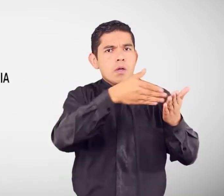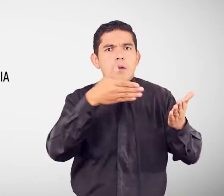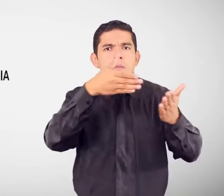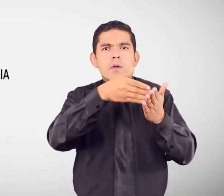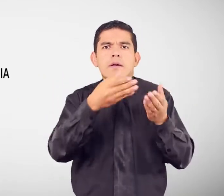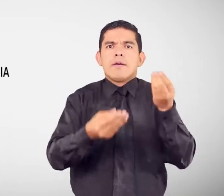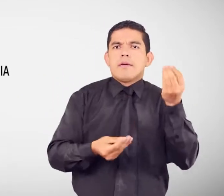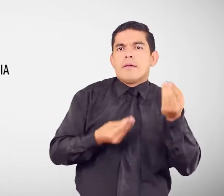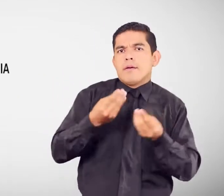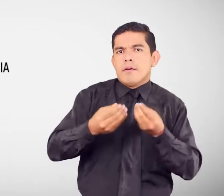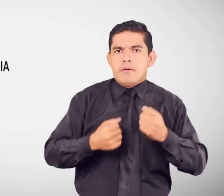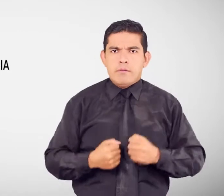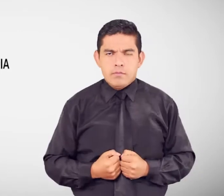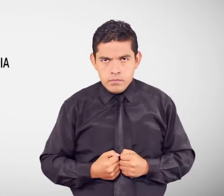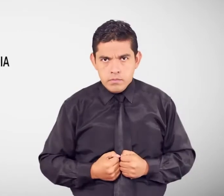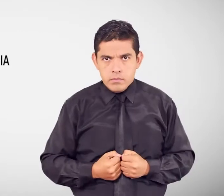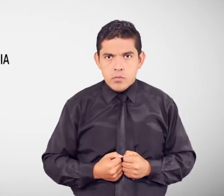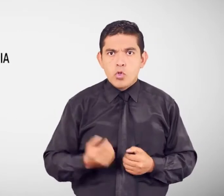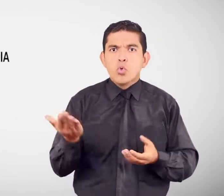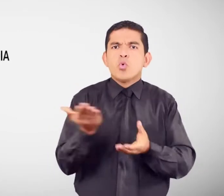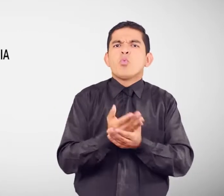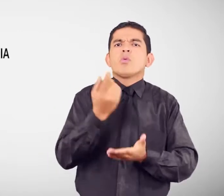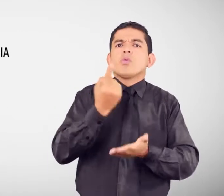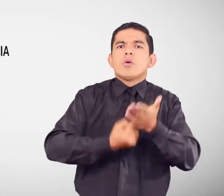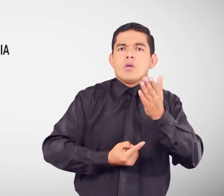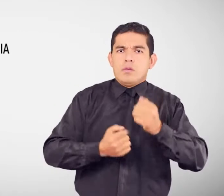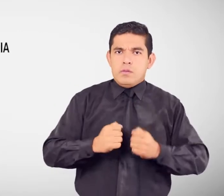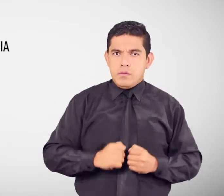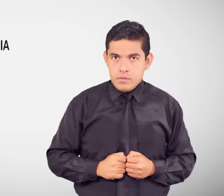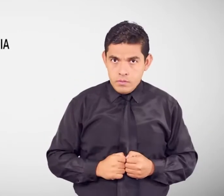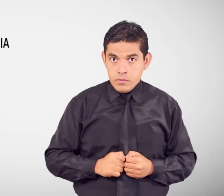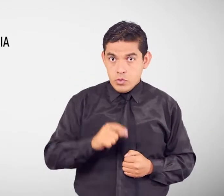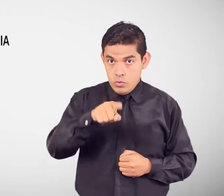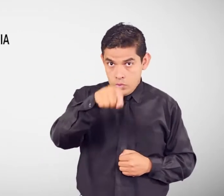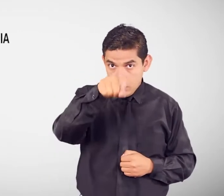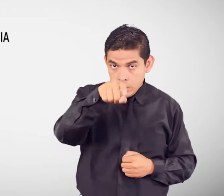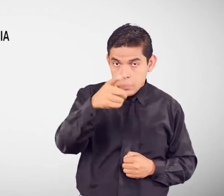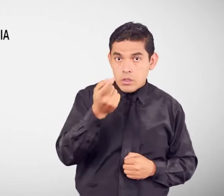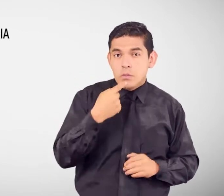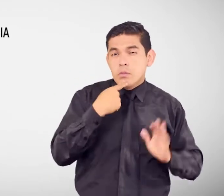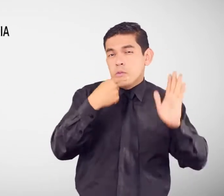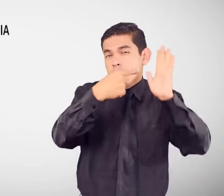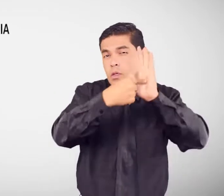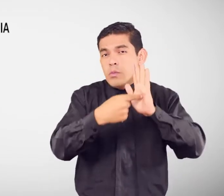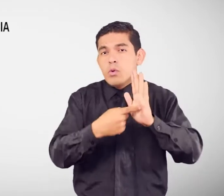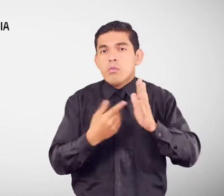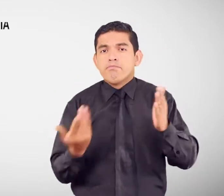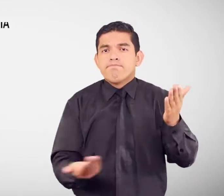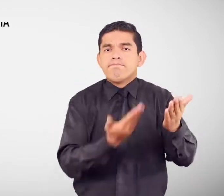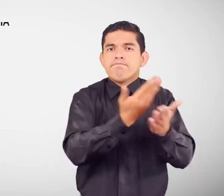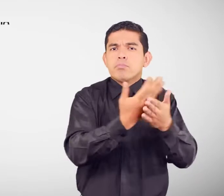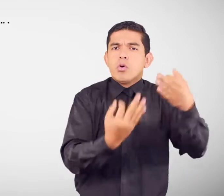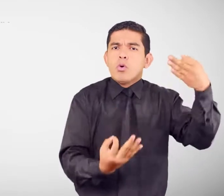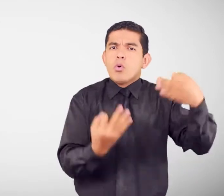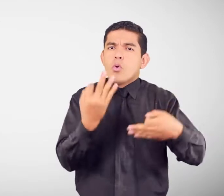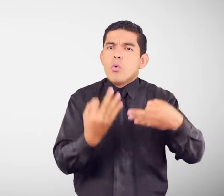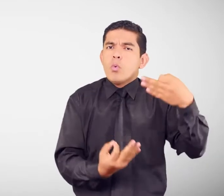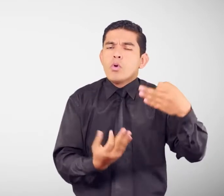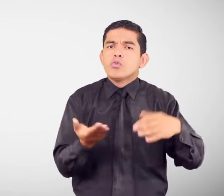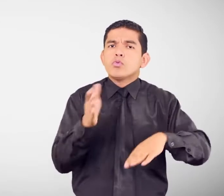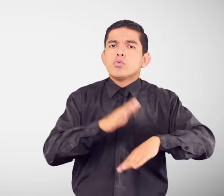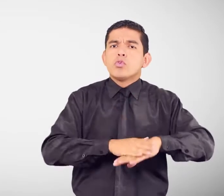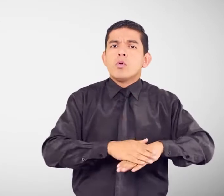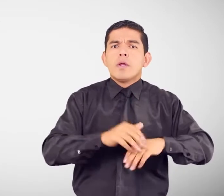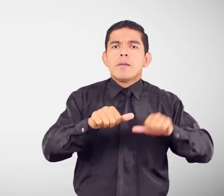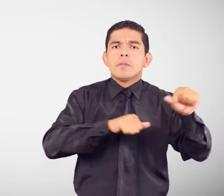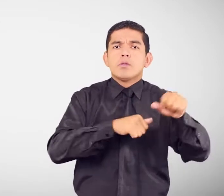se debe hacer Documentos que se deben presentar Si necesitas Interponer juicios relacionados a la administración